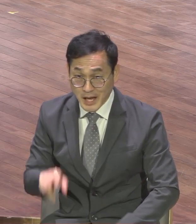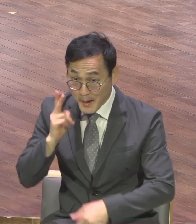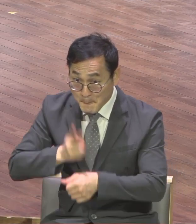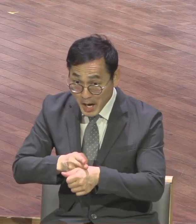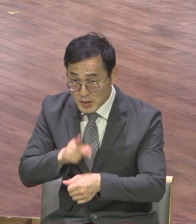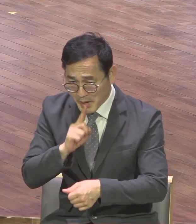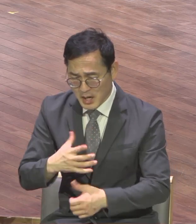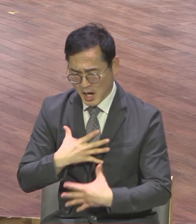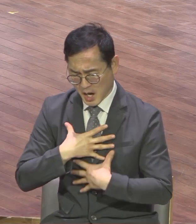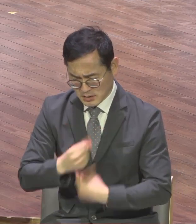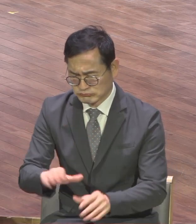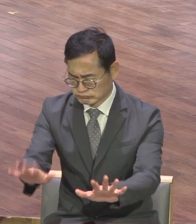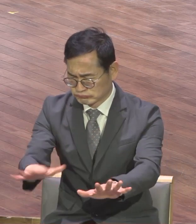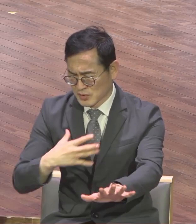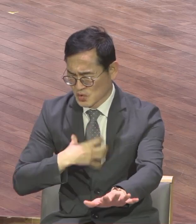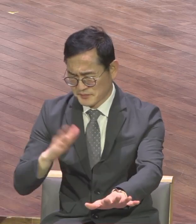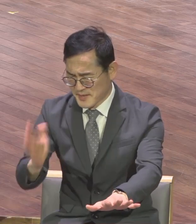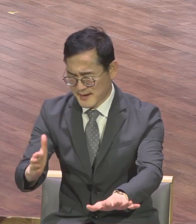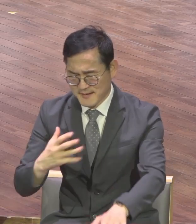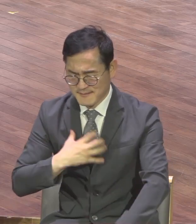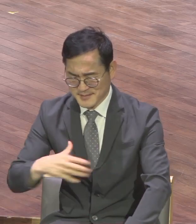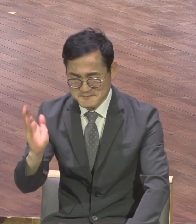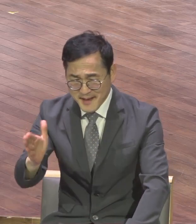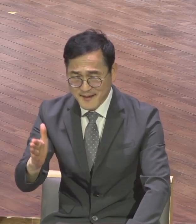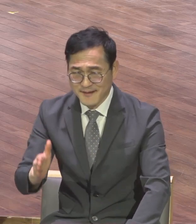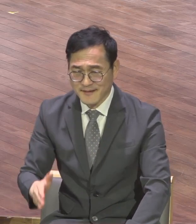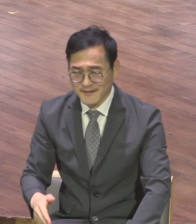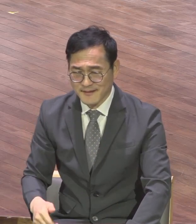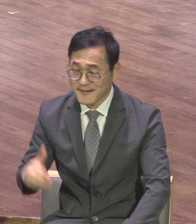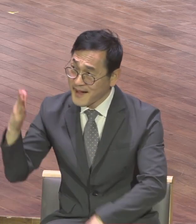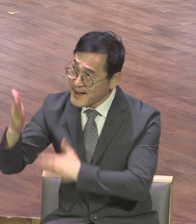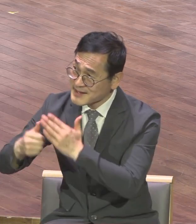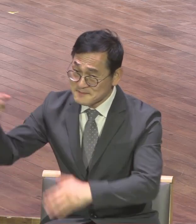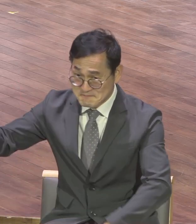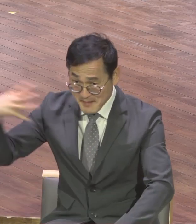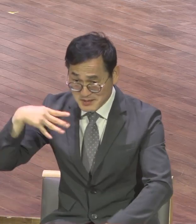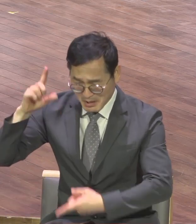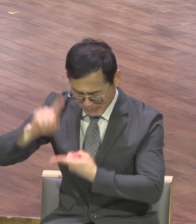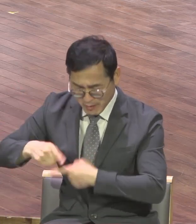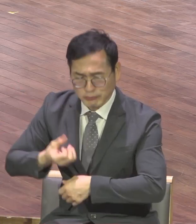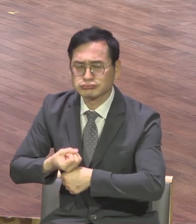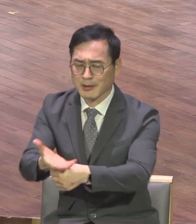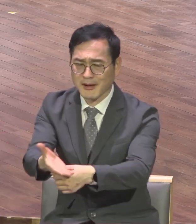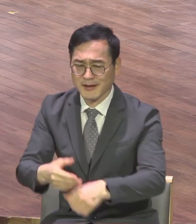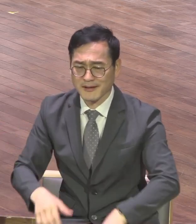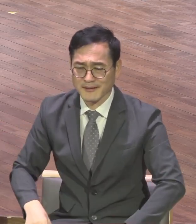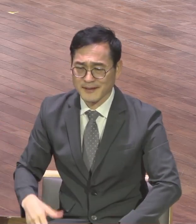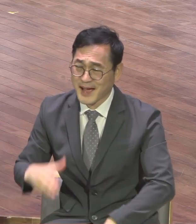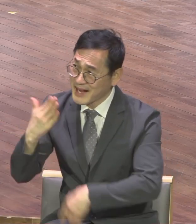안심하라 나는 내게 말씀하신 그대로 되리라고 하나님을 믿노라